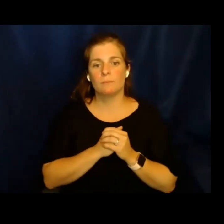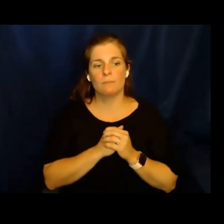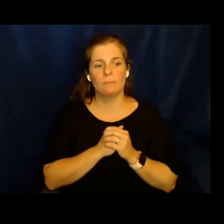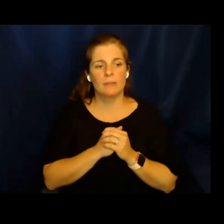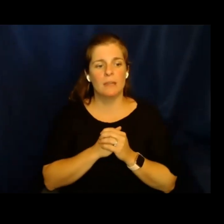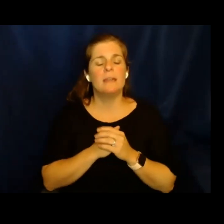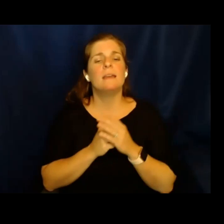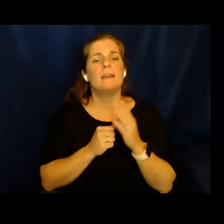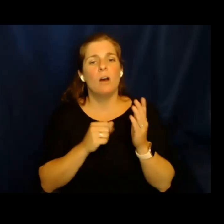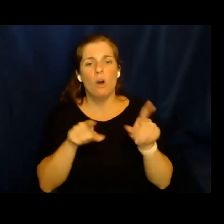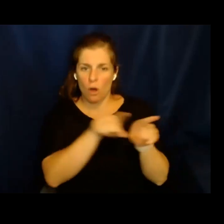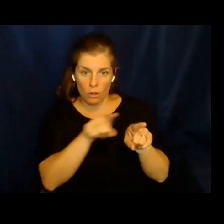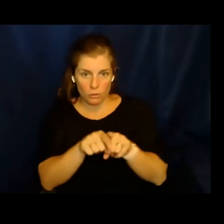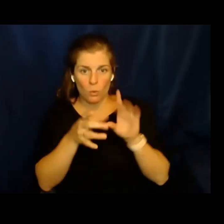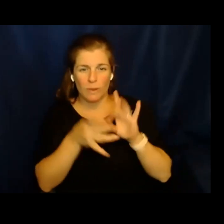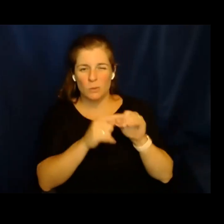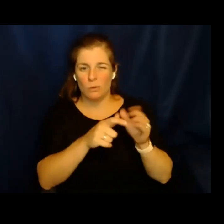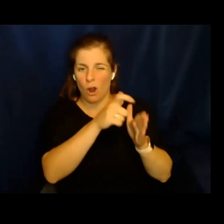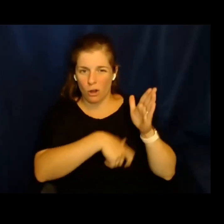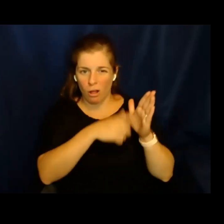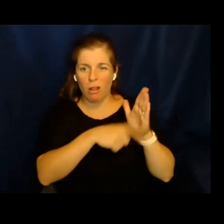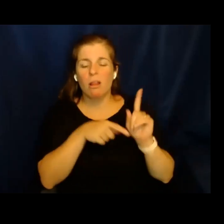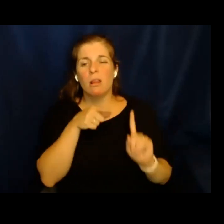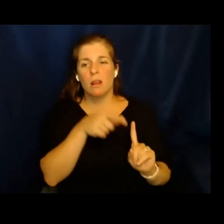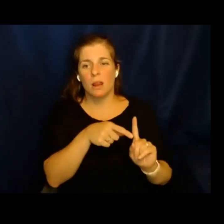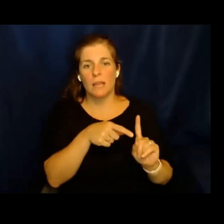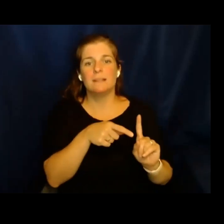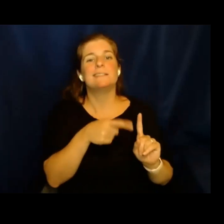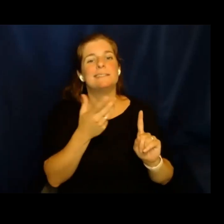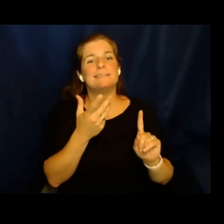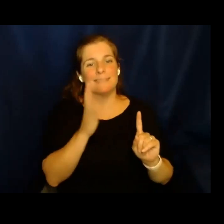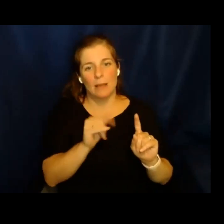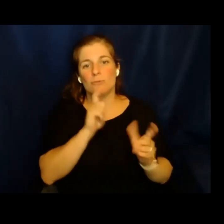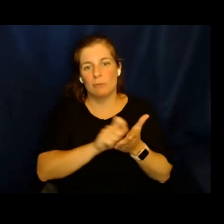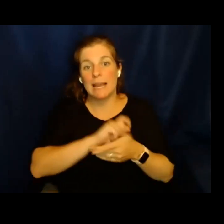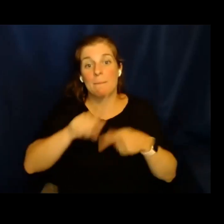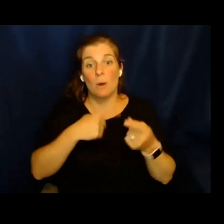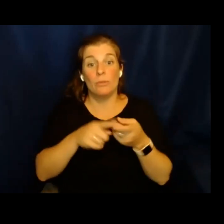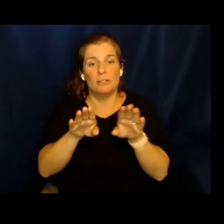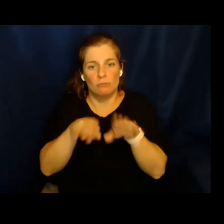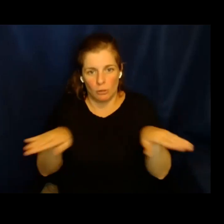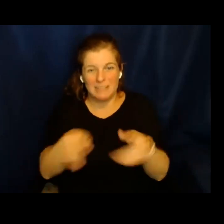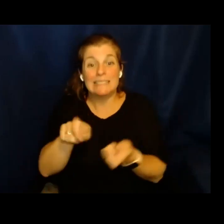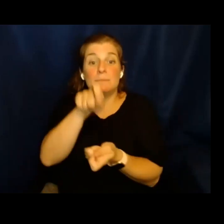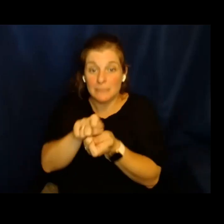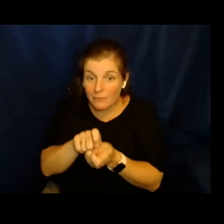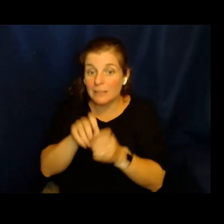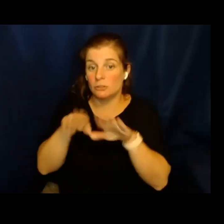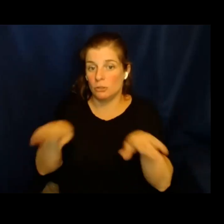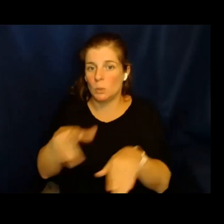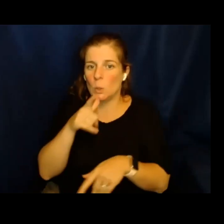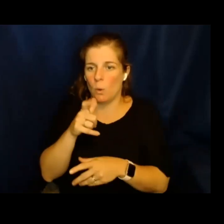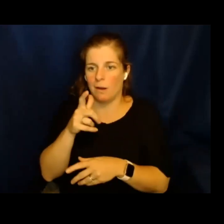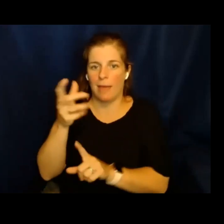referencia en mi presentación a ese artículo que se escribió acerca o que escribía acerca de niños en particular